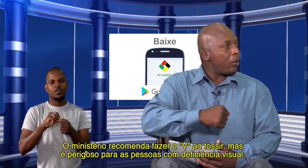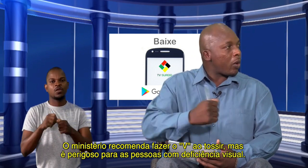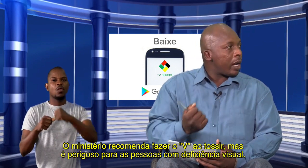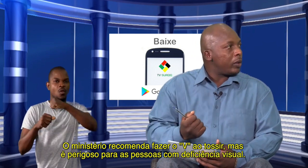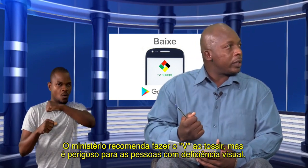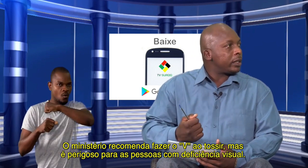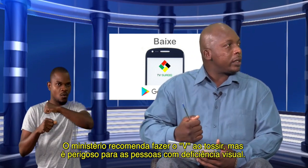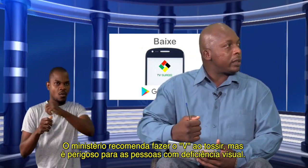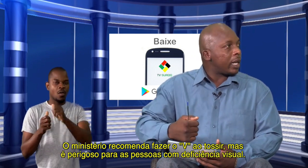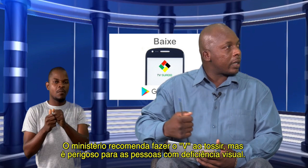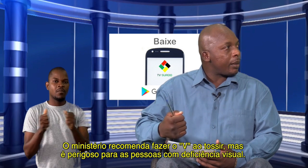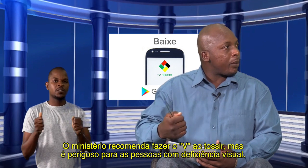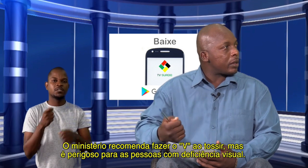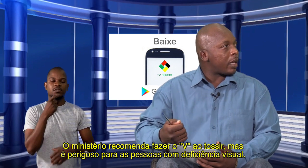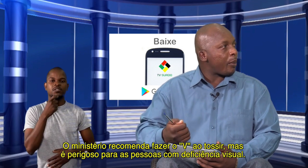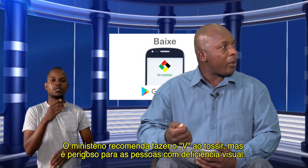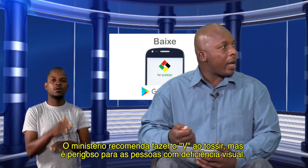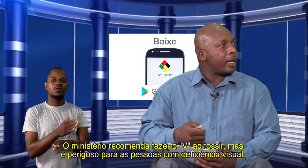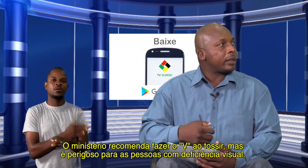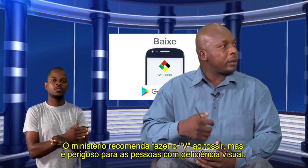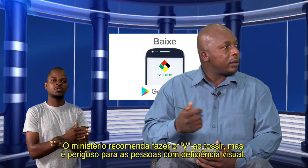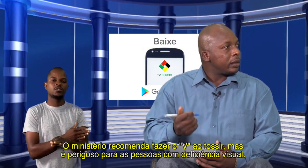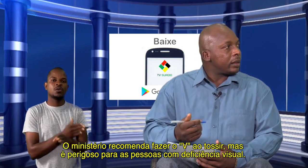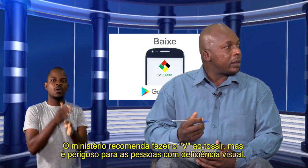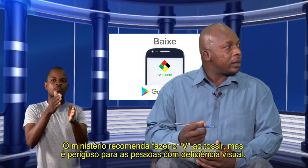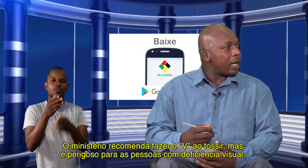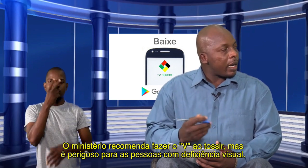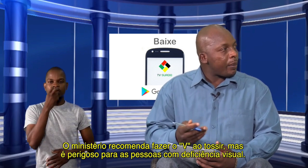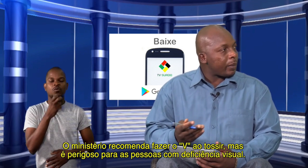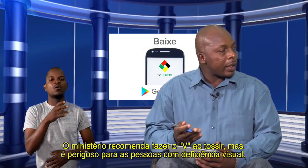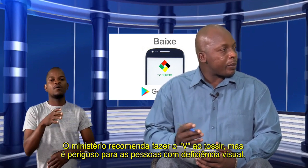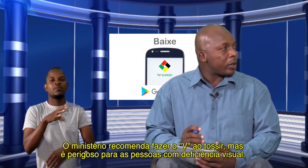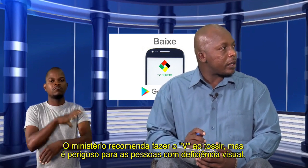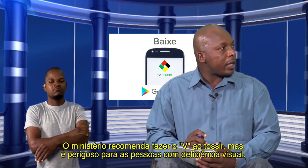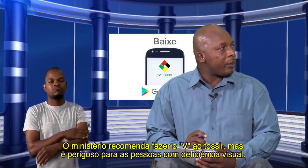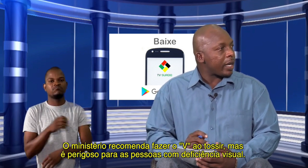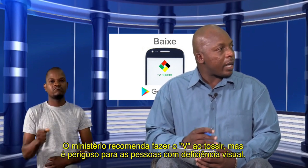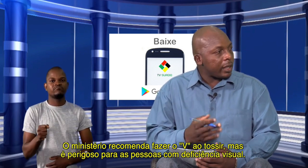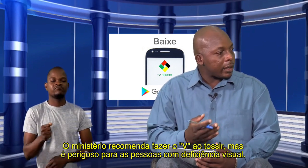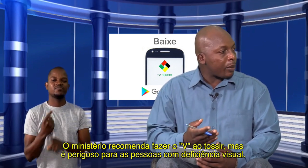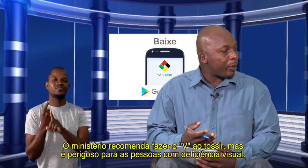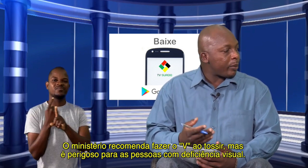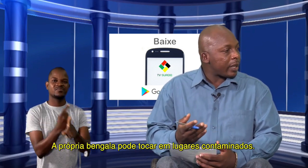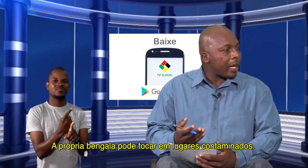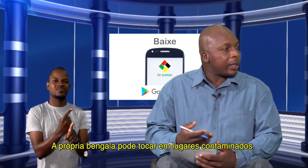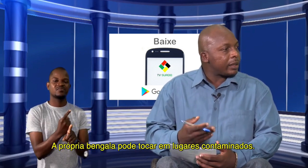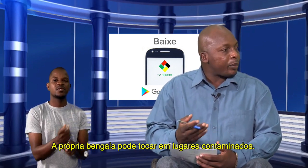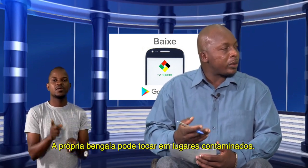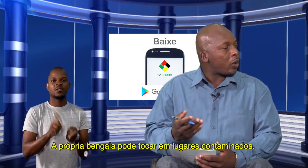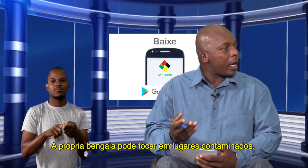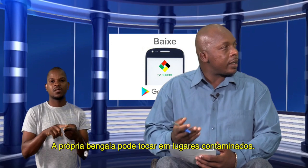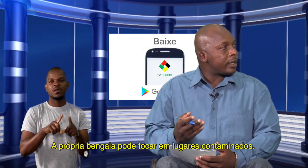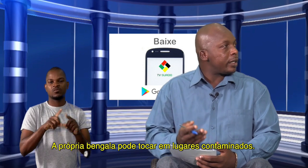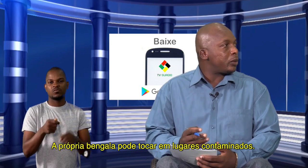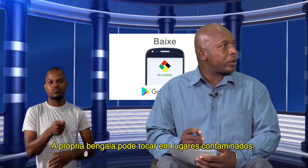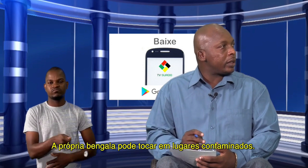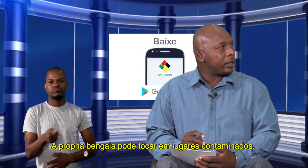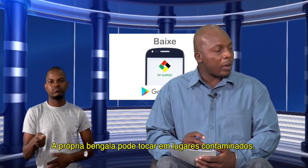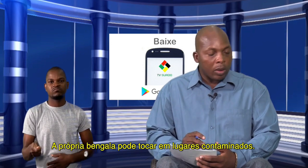o local onde alguém pode apoiar, além das pessoas que têm bingala, além da própria bingala, que pode tocar em sítios que estão